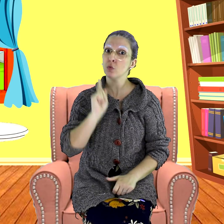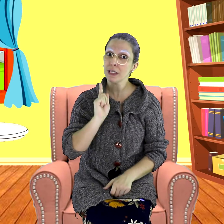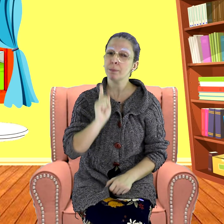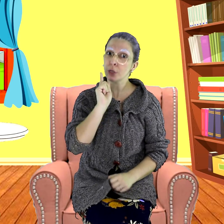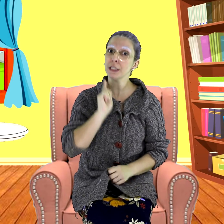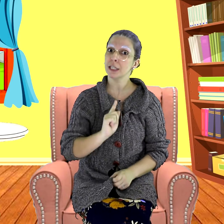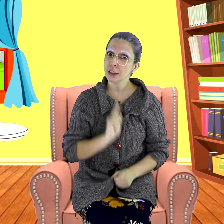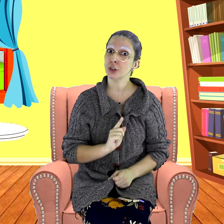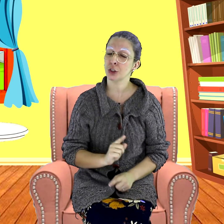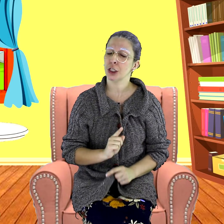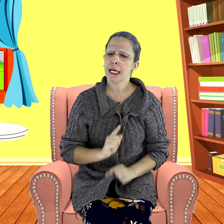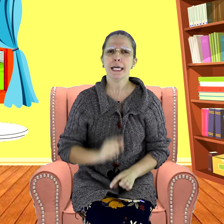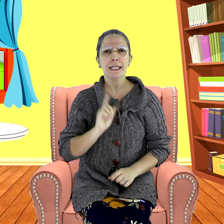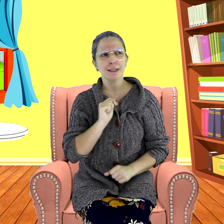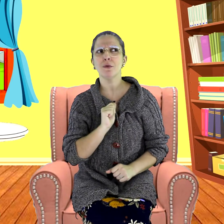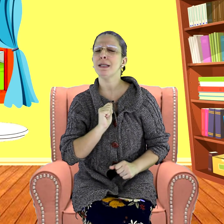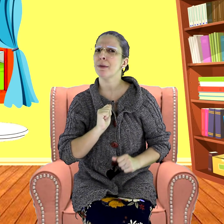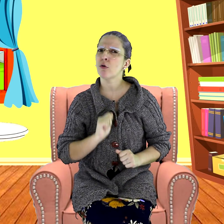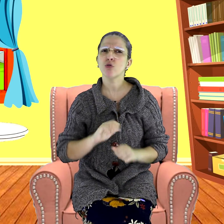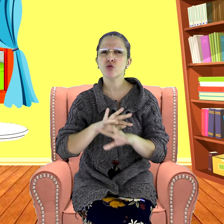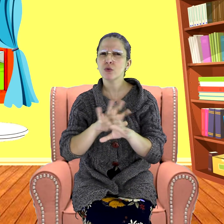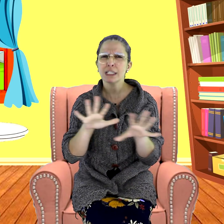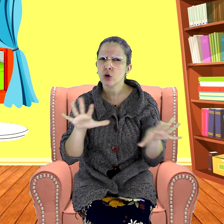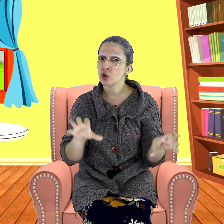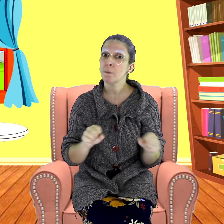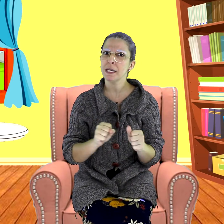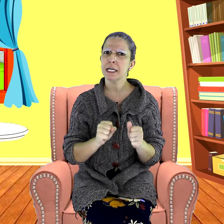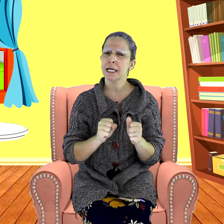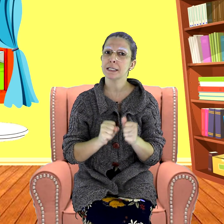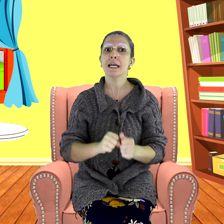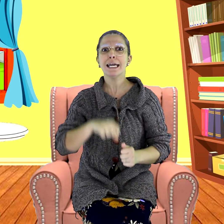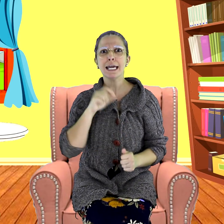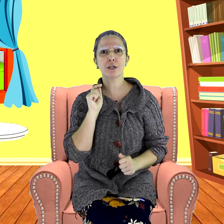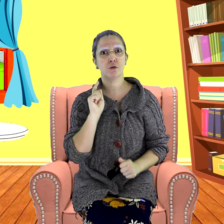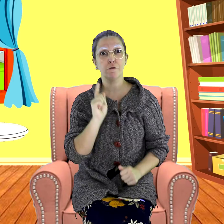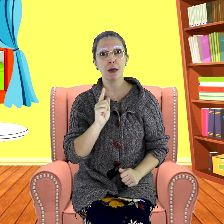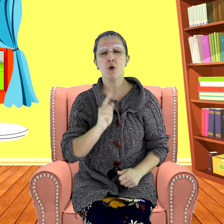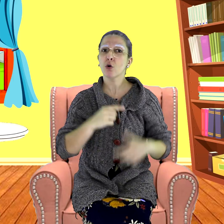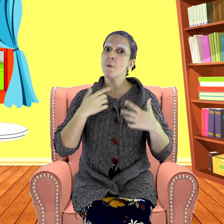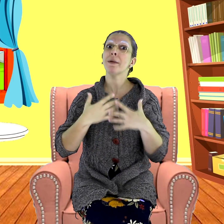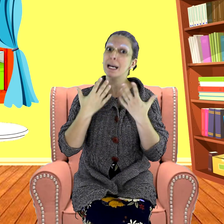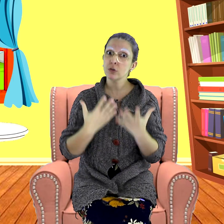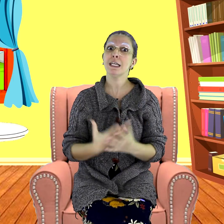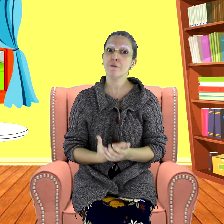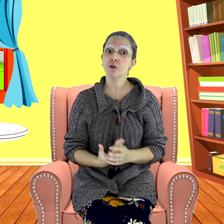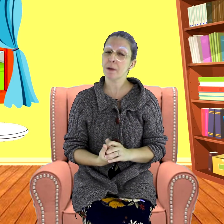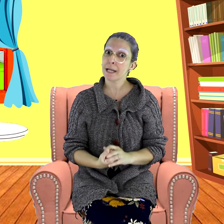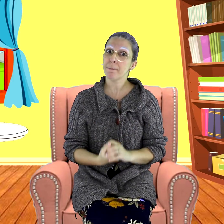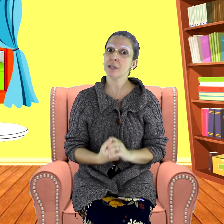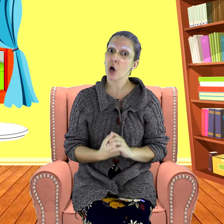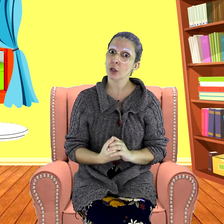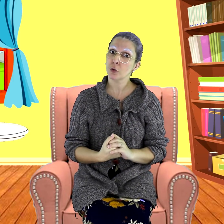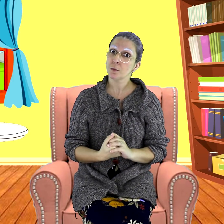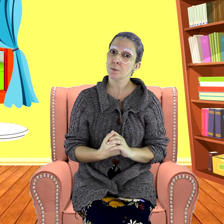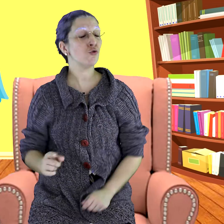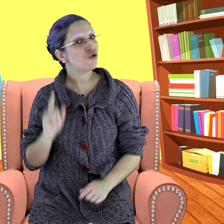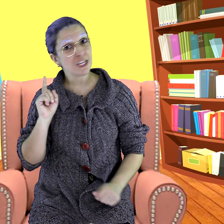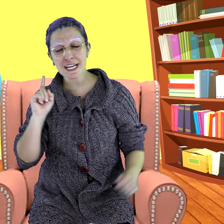importante. Então, pegou suas economias e resolveu comprar os livros para Pinóquio. No dia